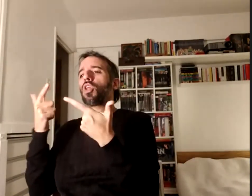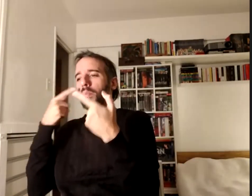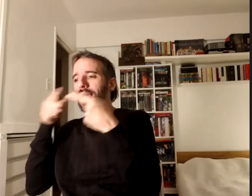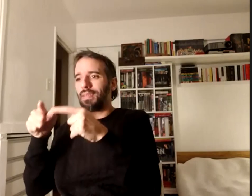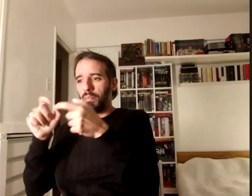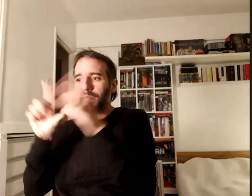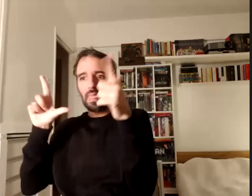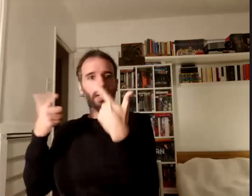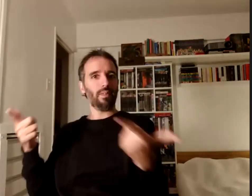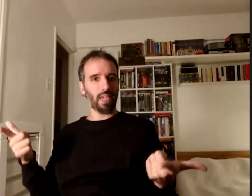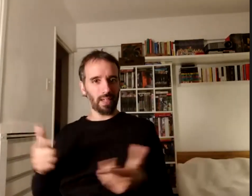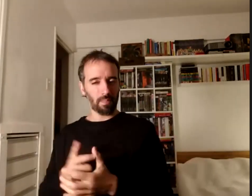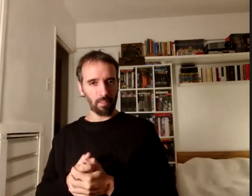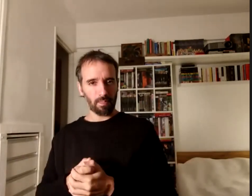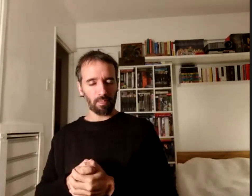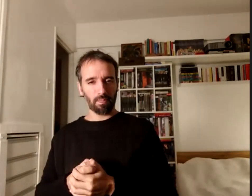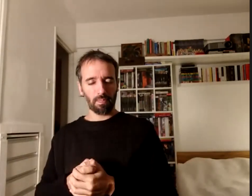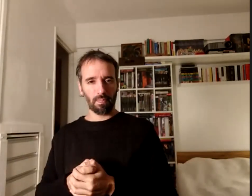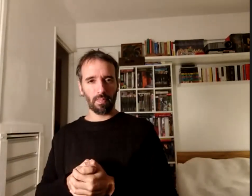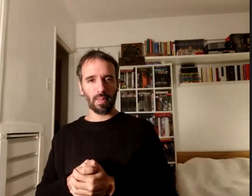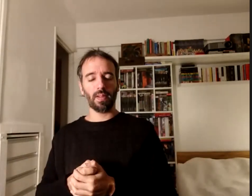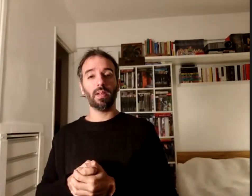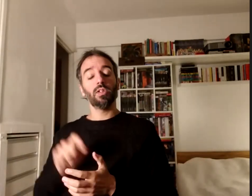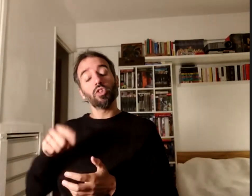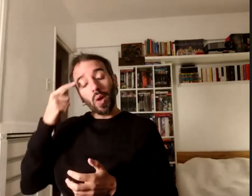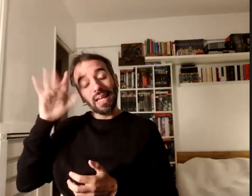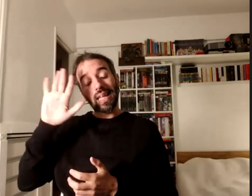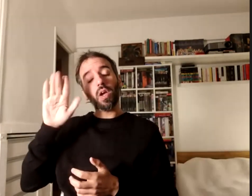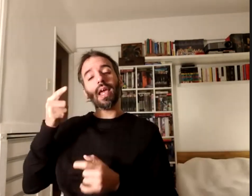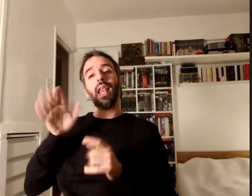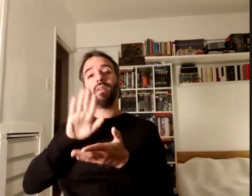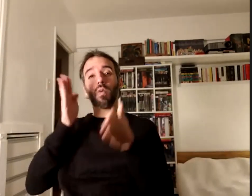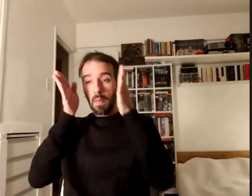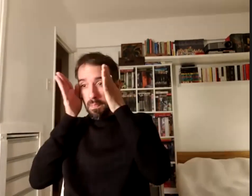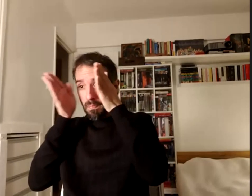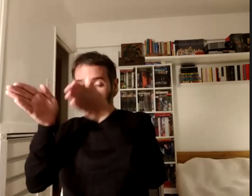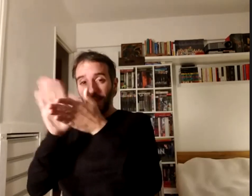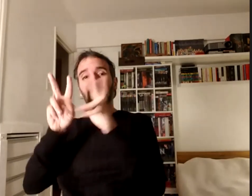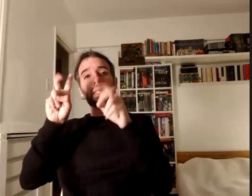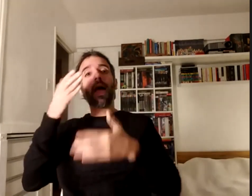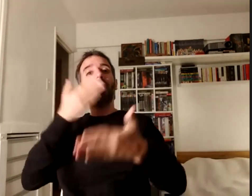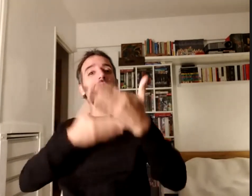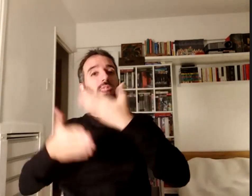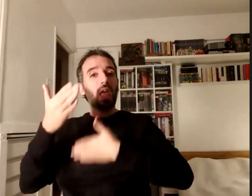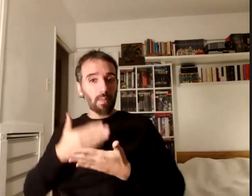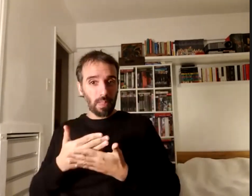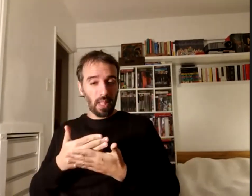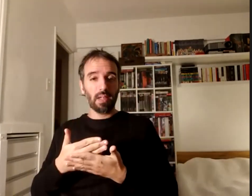yo creo que la perspectiva de la discapacidad ni siquiera sé todavía si va a terminar